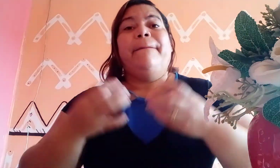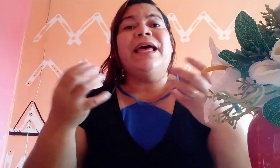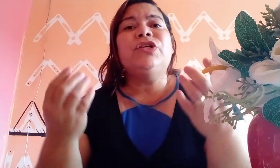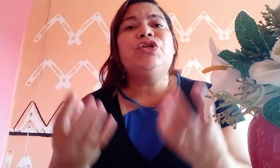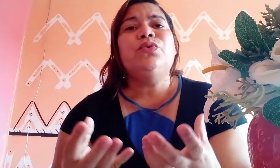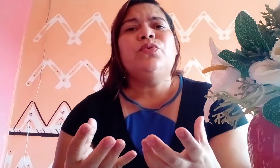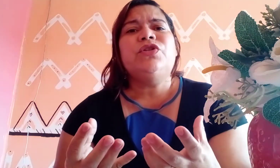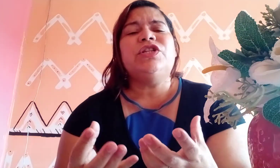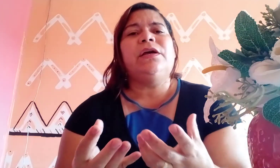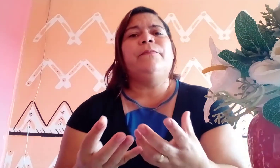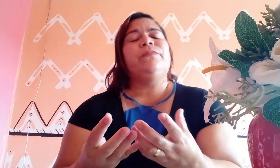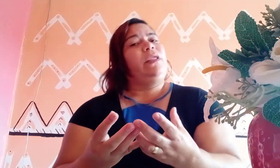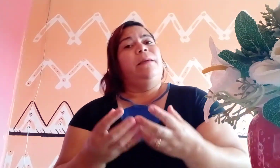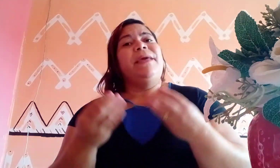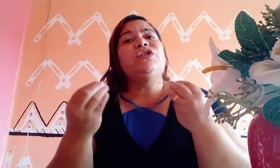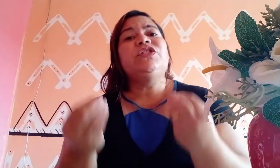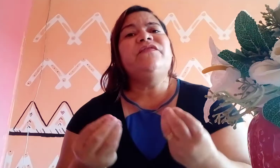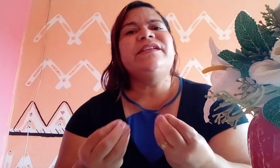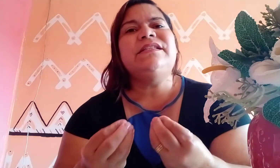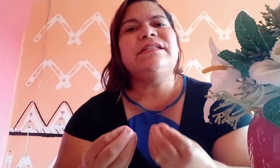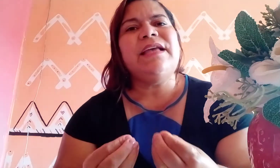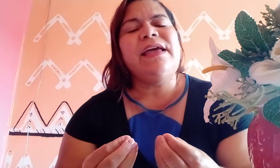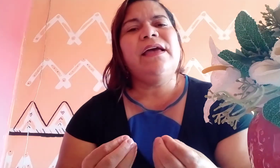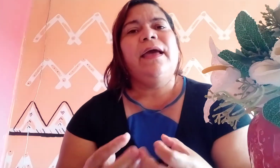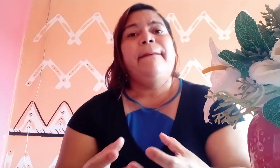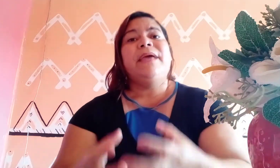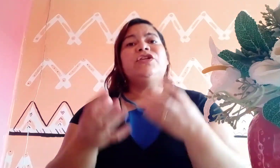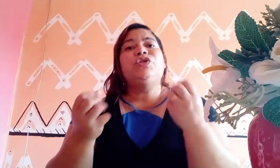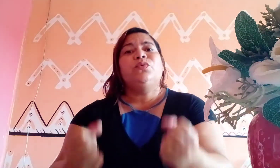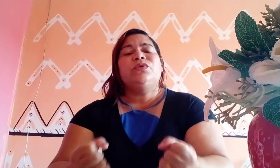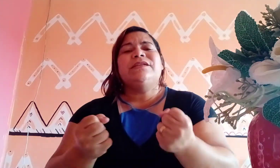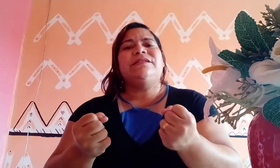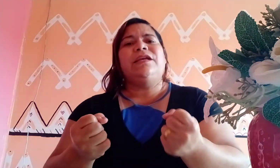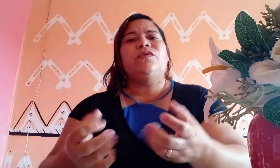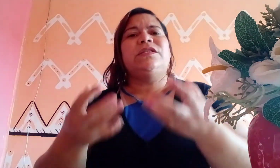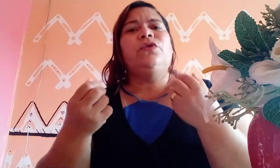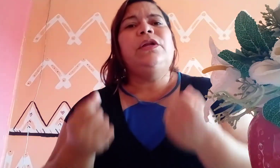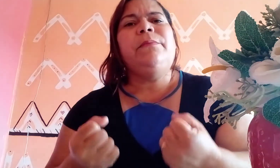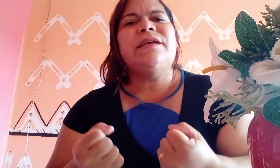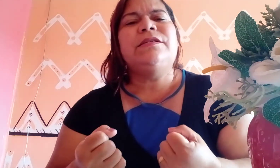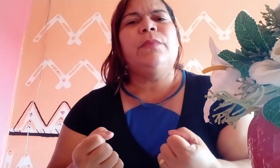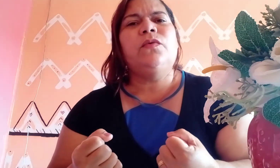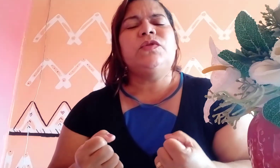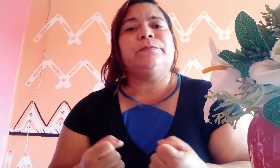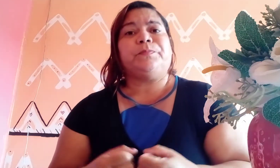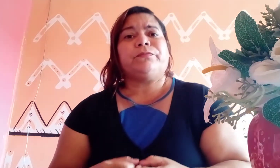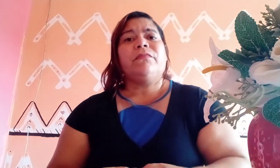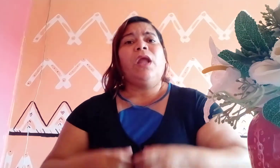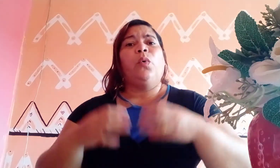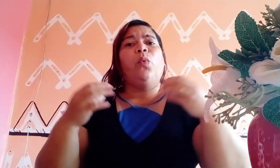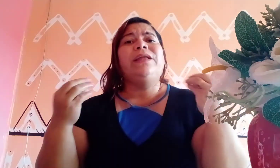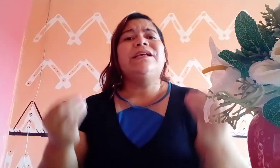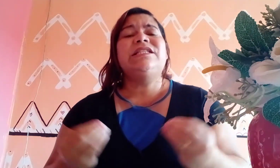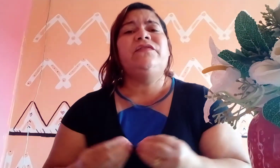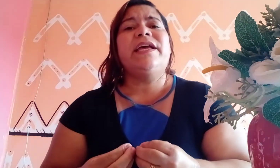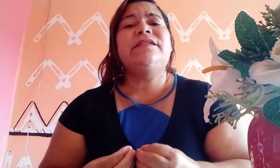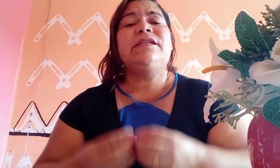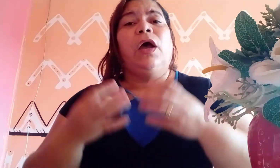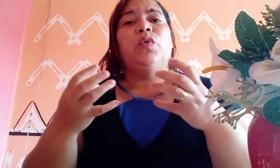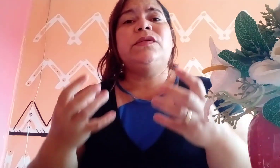me ajude. Me ajude a vencer, me ajuda, Senhor, segura em minhas mãos. Quantas vezes o